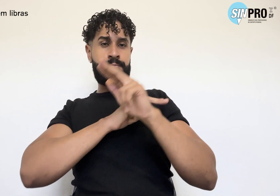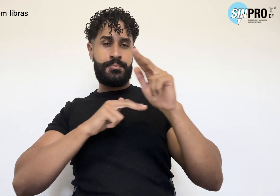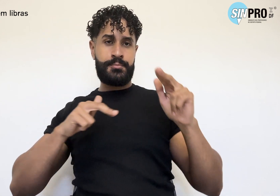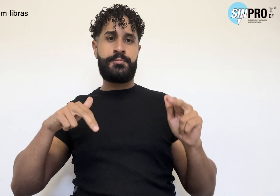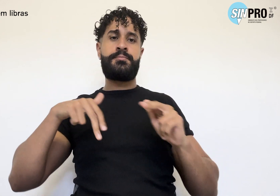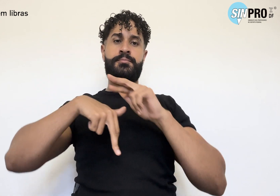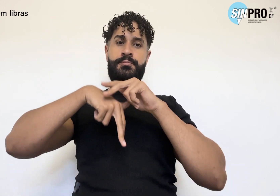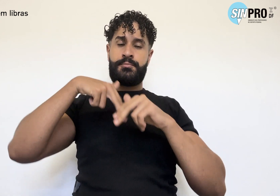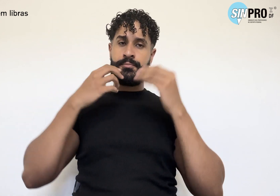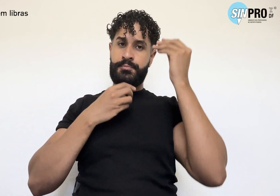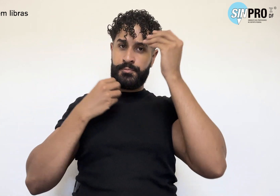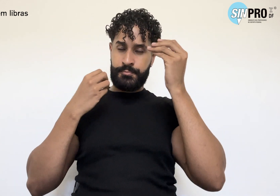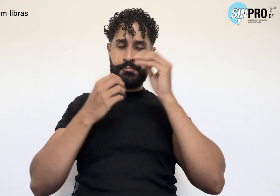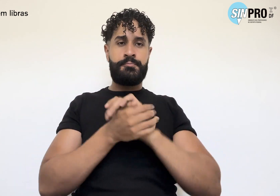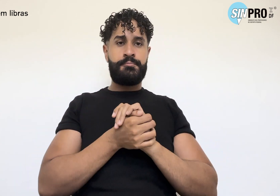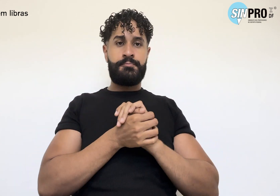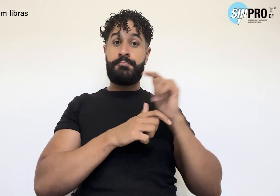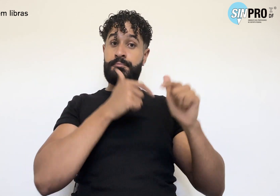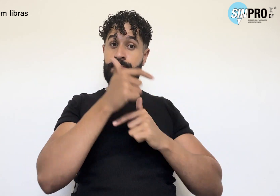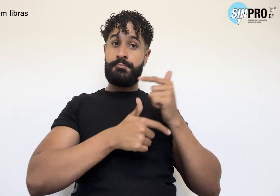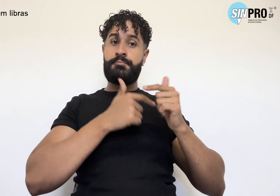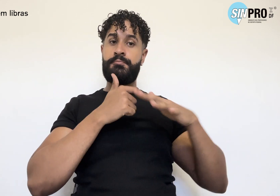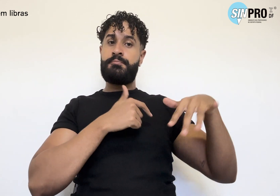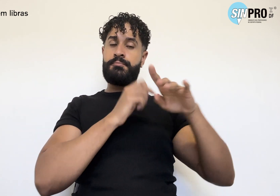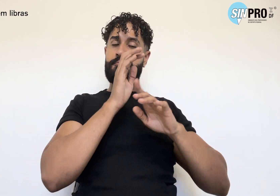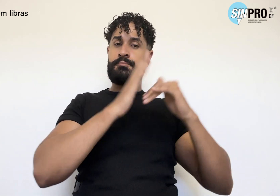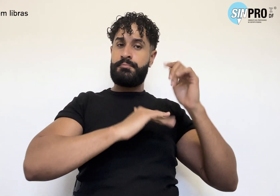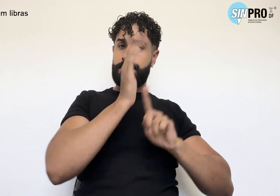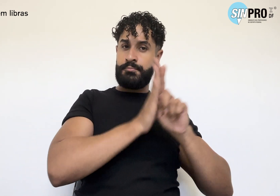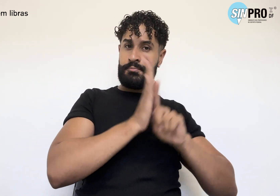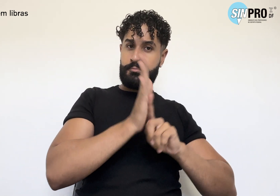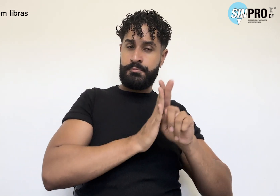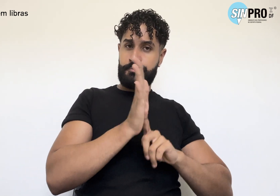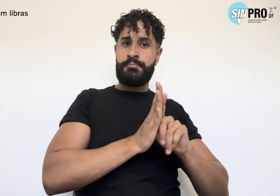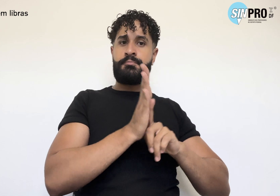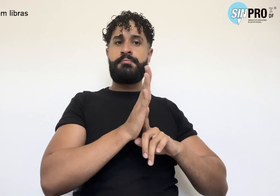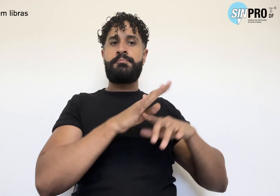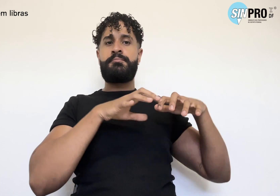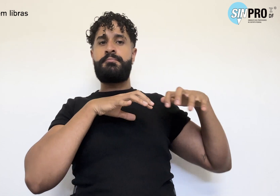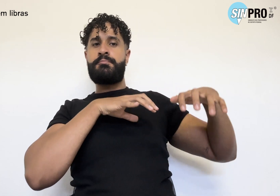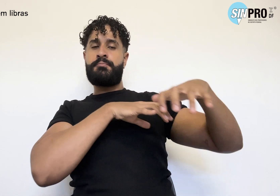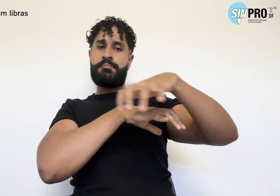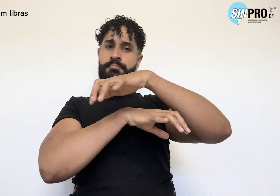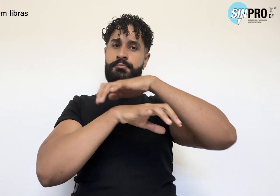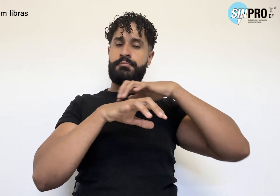gênero. Atuação como pesquisadora no terceiro setor e docência no ensino